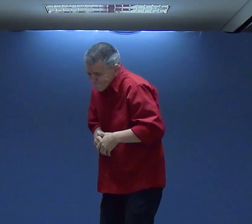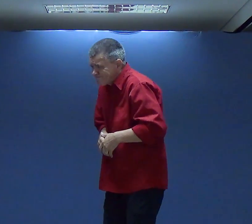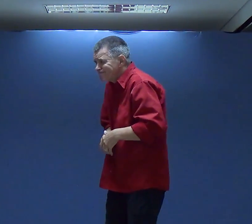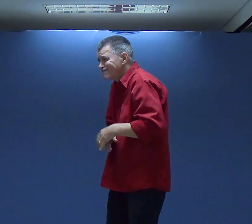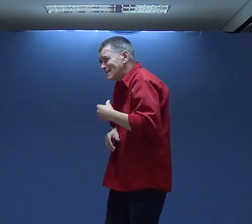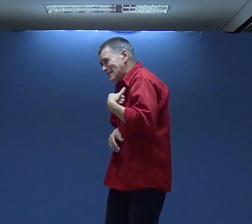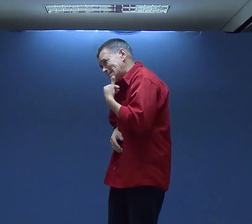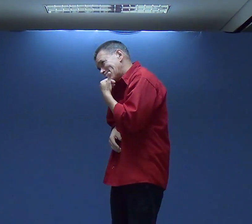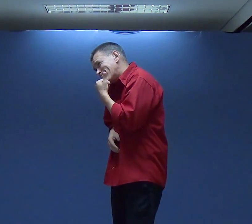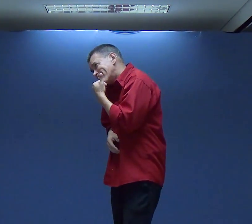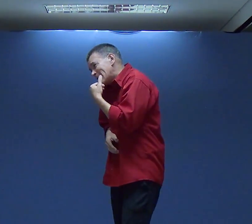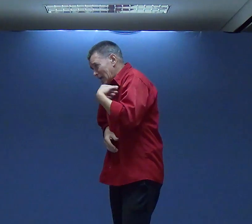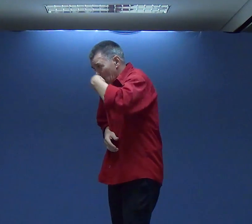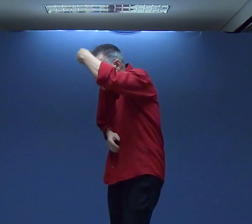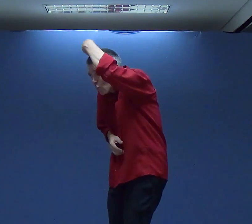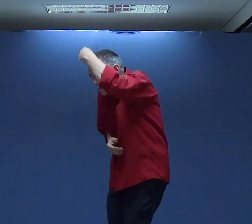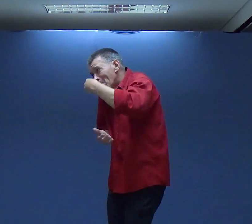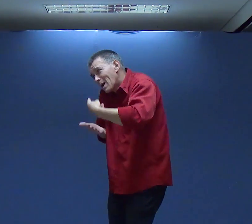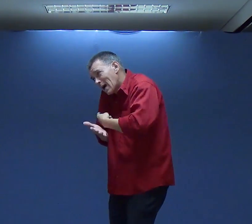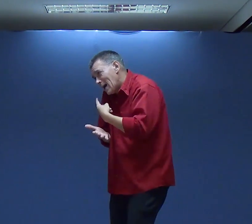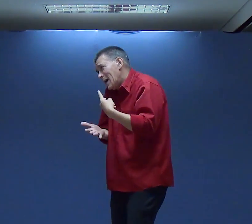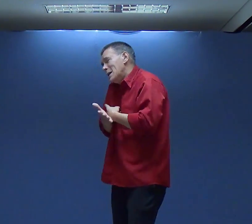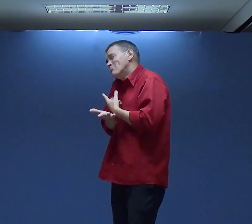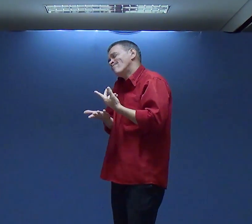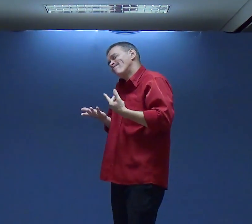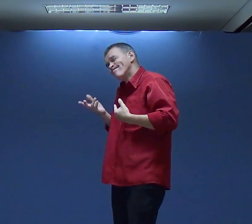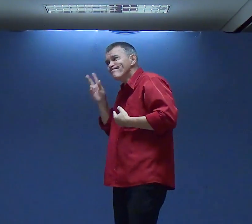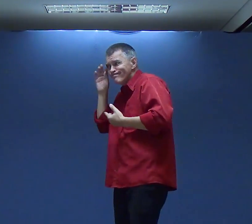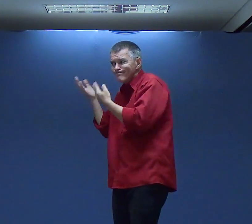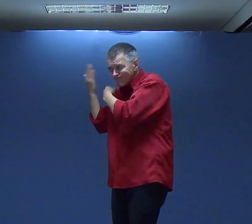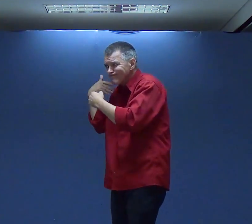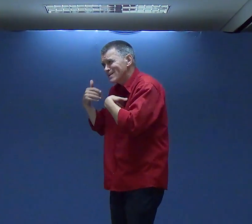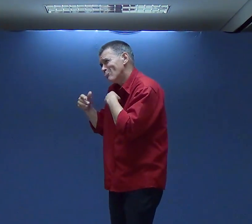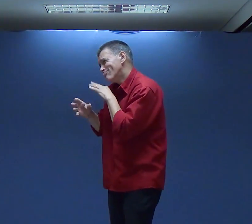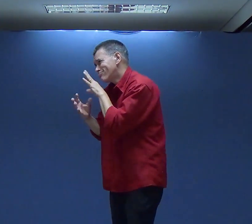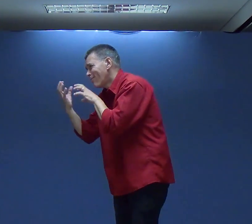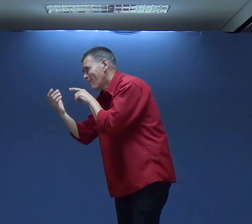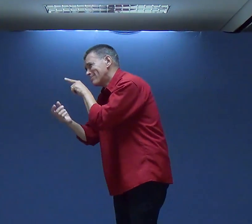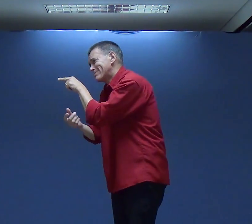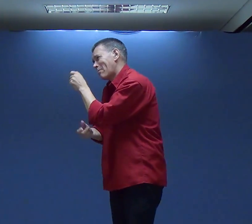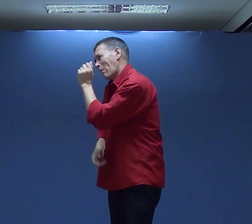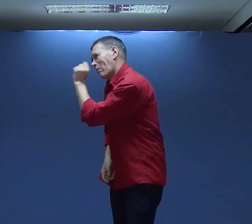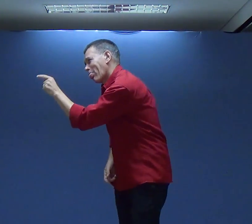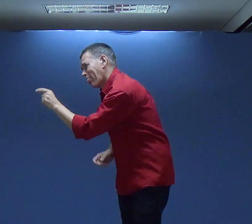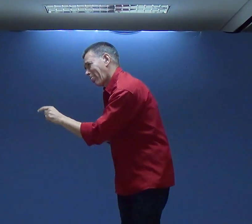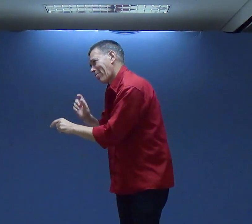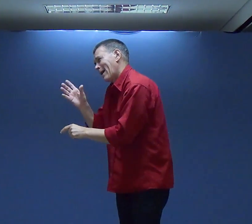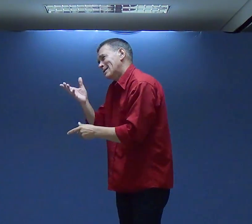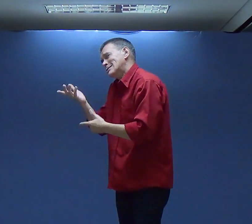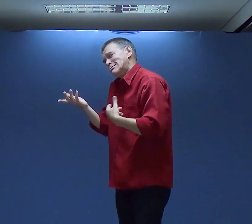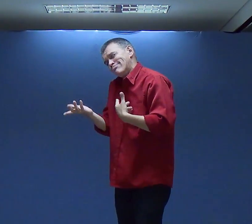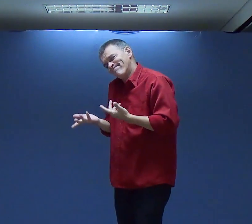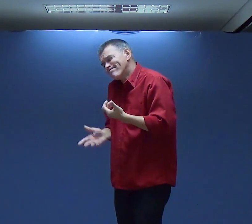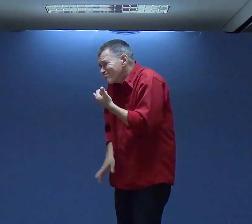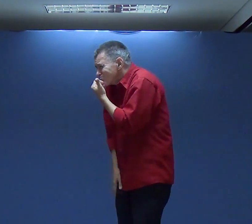Quebrasse barreiras Você vai humildemente dizer Humildemente dizer Eu fui culpada